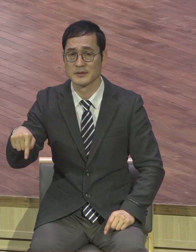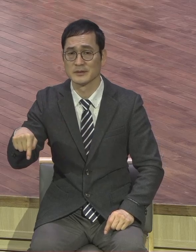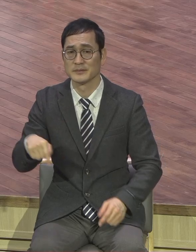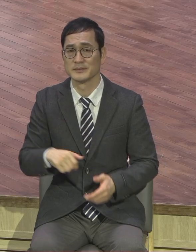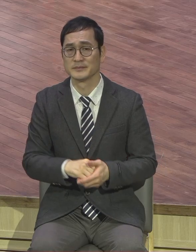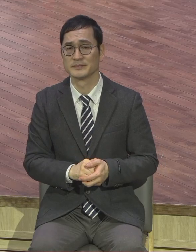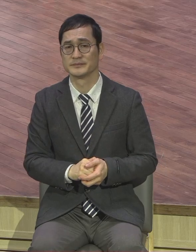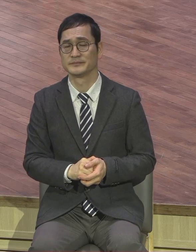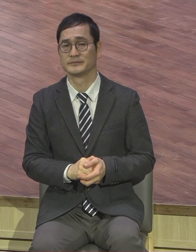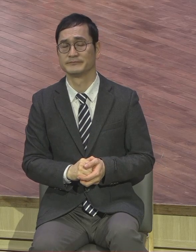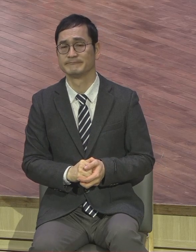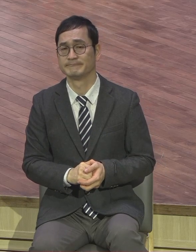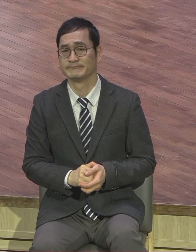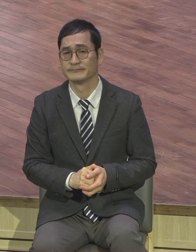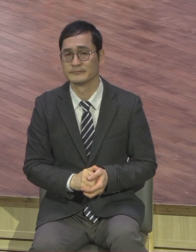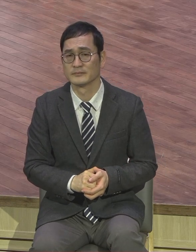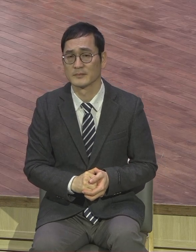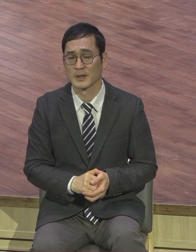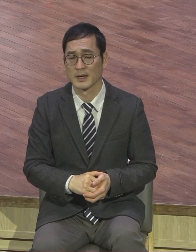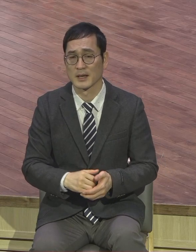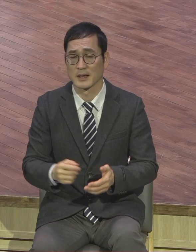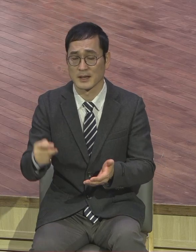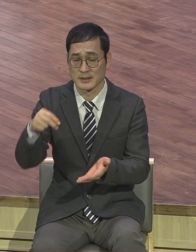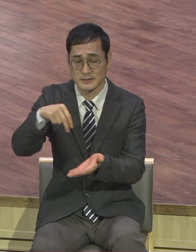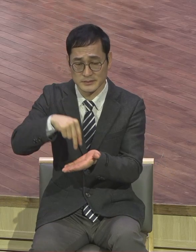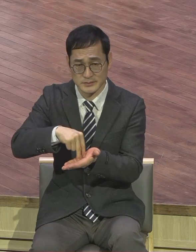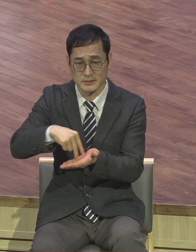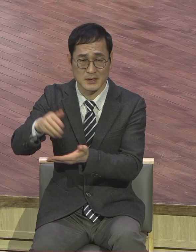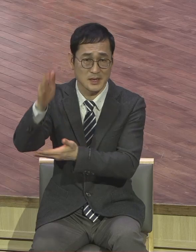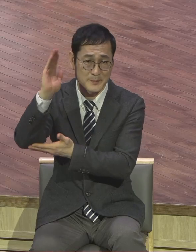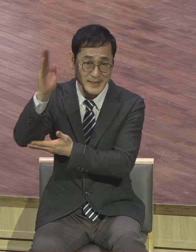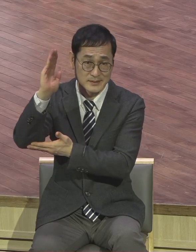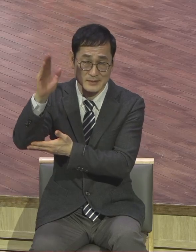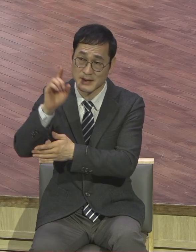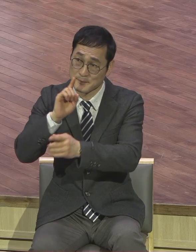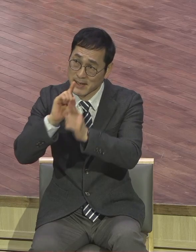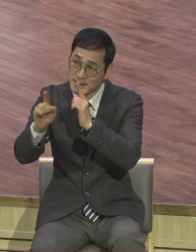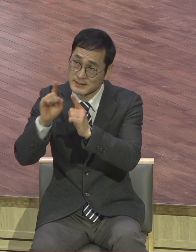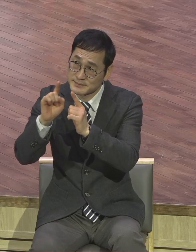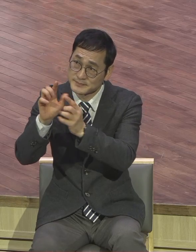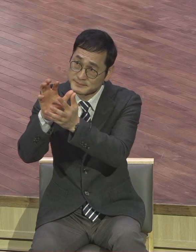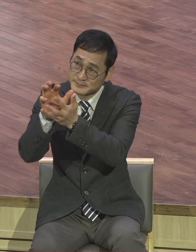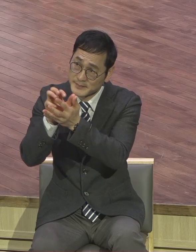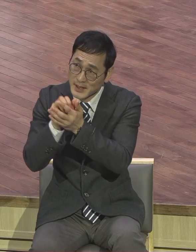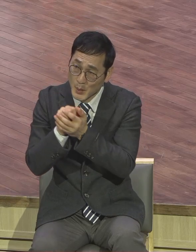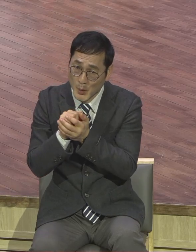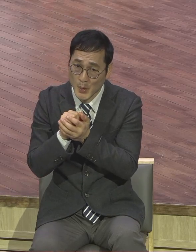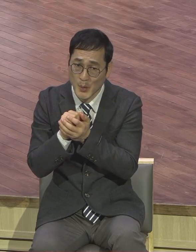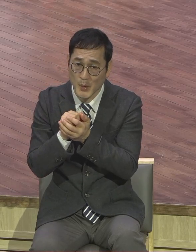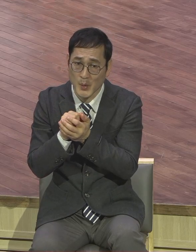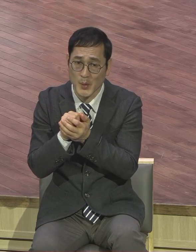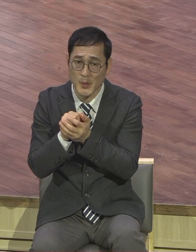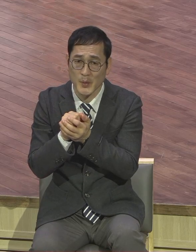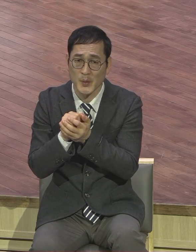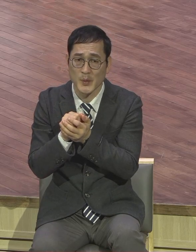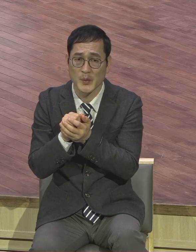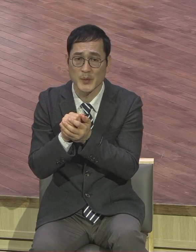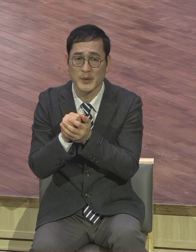변명하면 안 돼요. 강단에서 선포되는 말씀 은약적 비전을 붙잡고 말씀이 성취될 것을 기대하면서